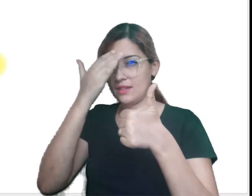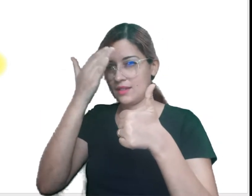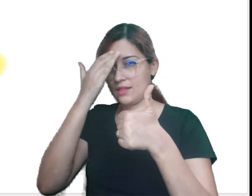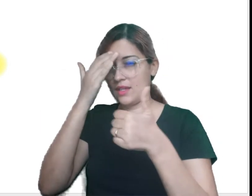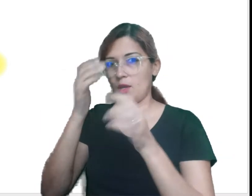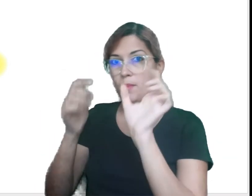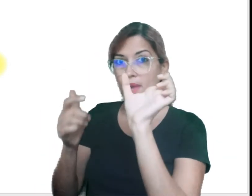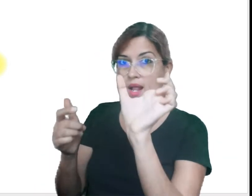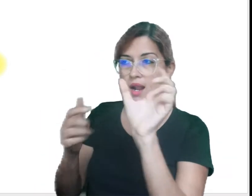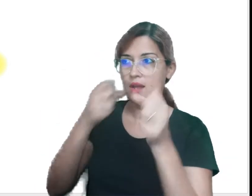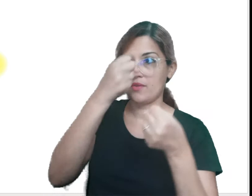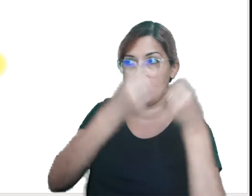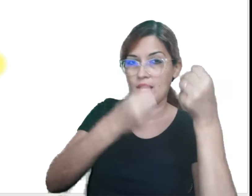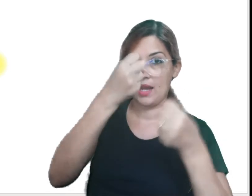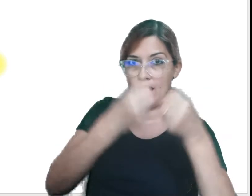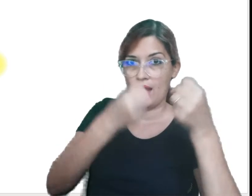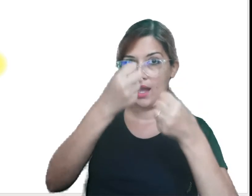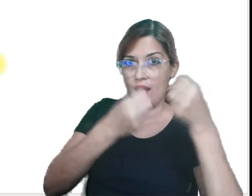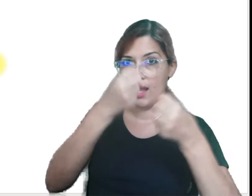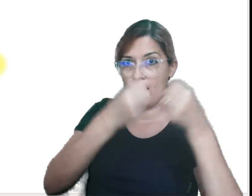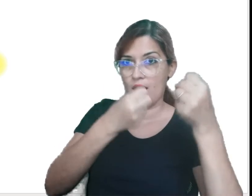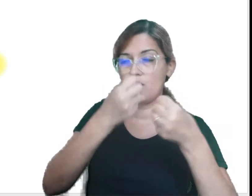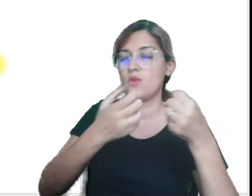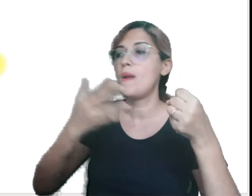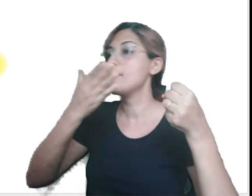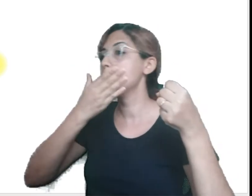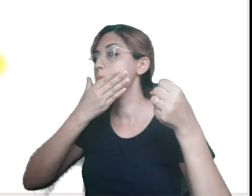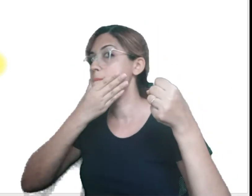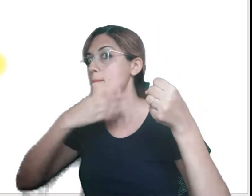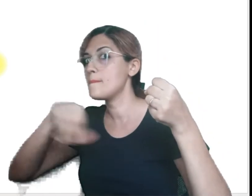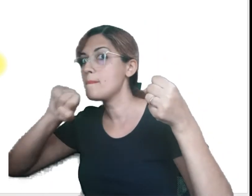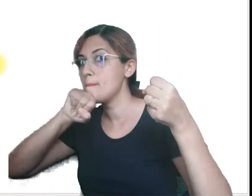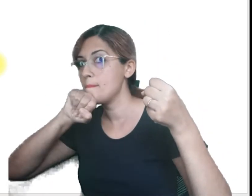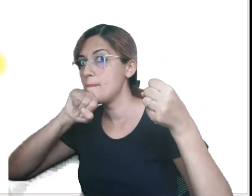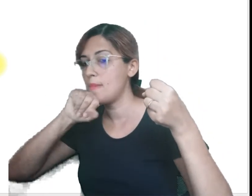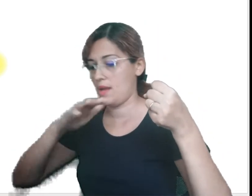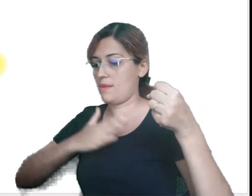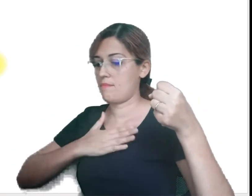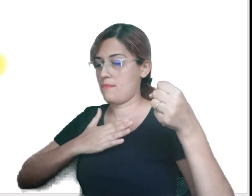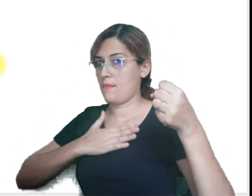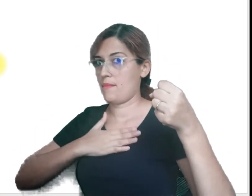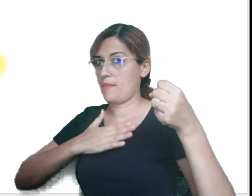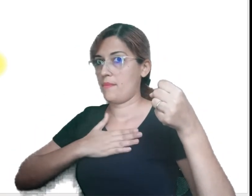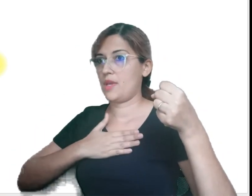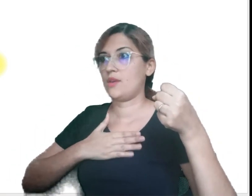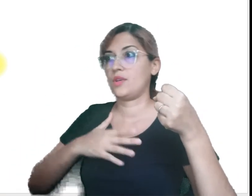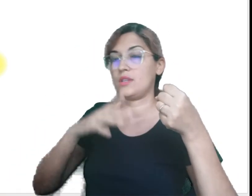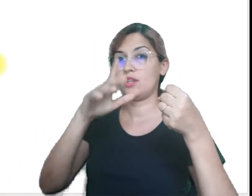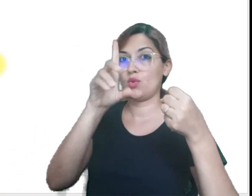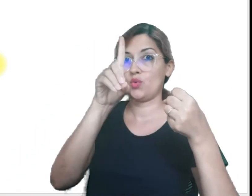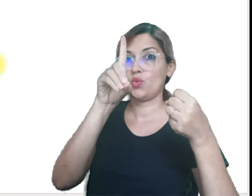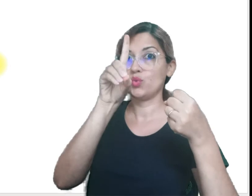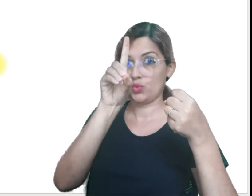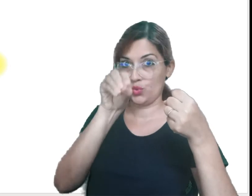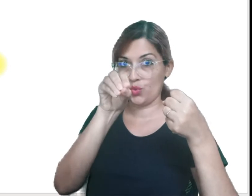Então, a palavra carro e o dono, que no caso é meu pai,